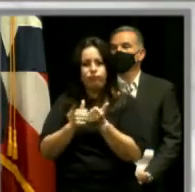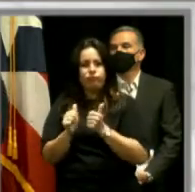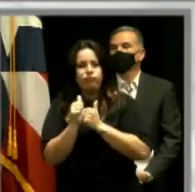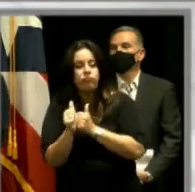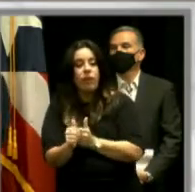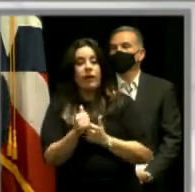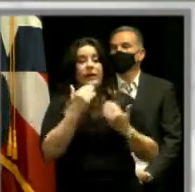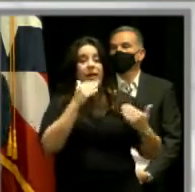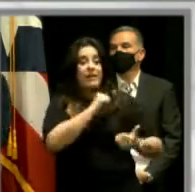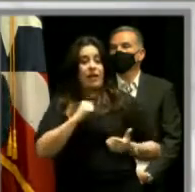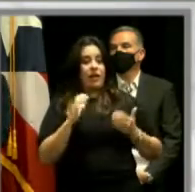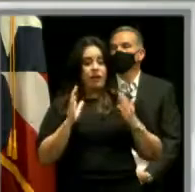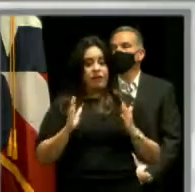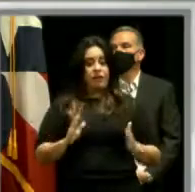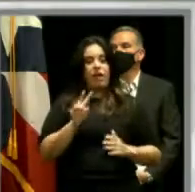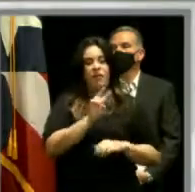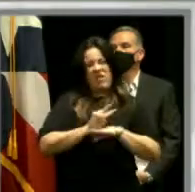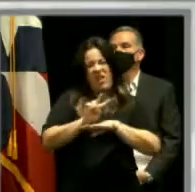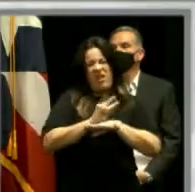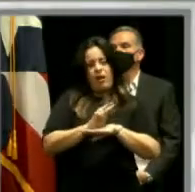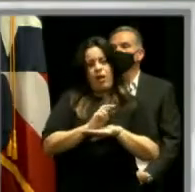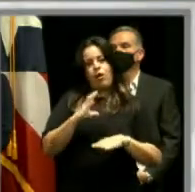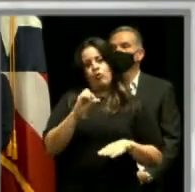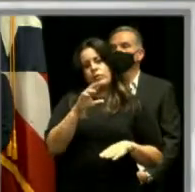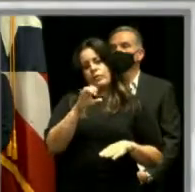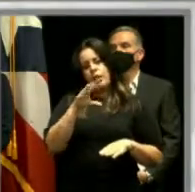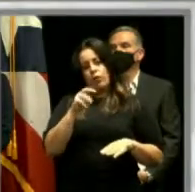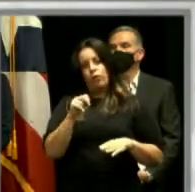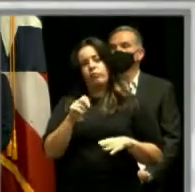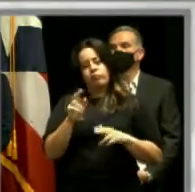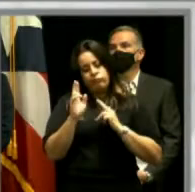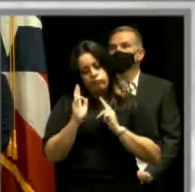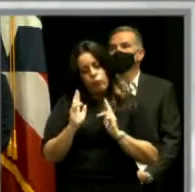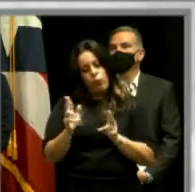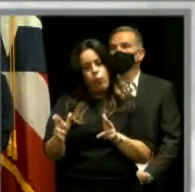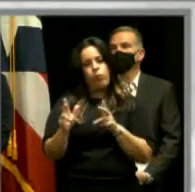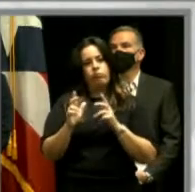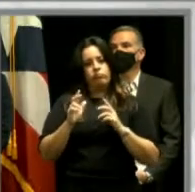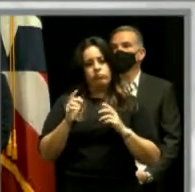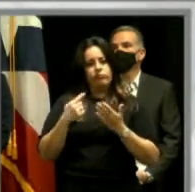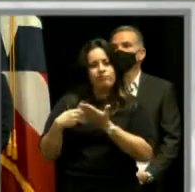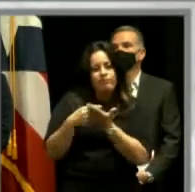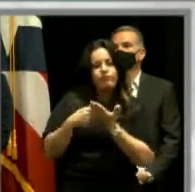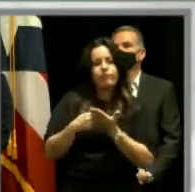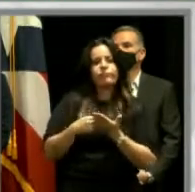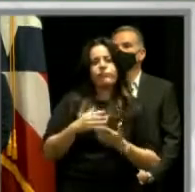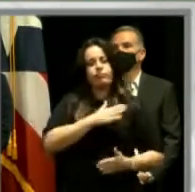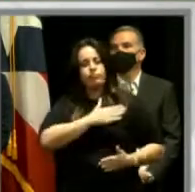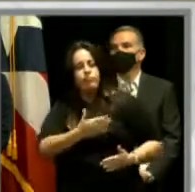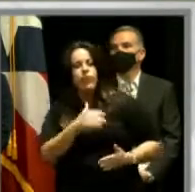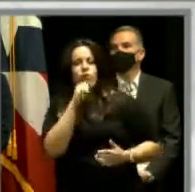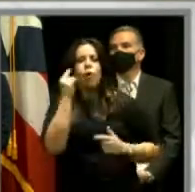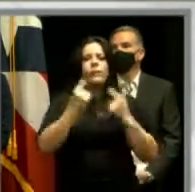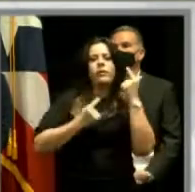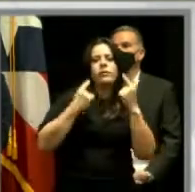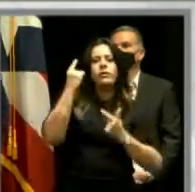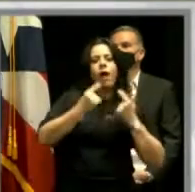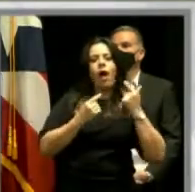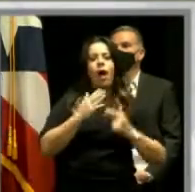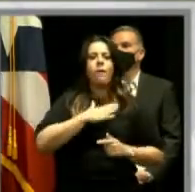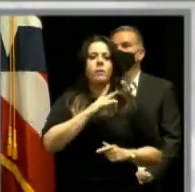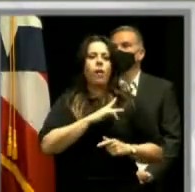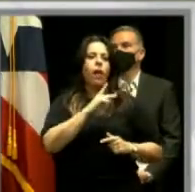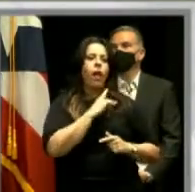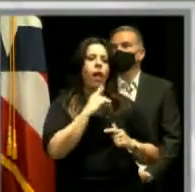de Vieques, Junito Corchino, por su diligencia y disposición a no estar pensando en lauros personales de